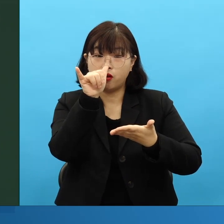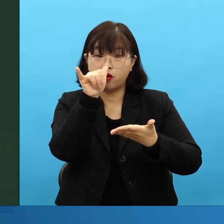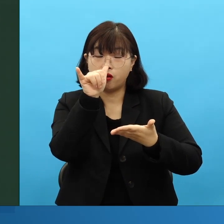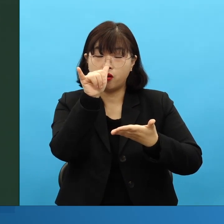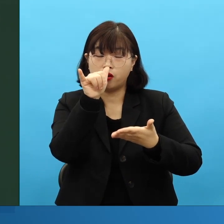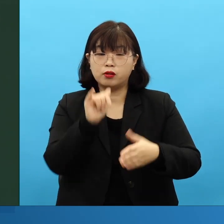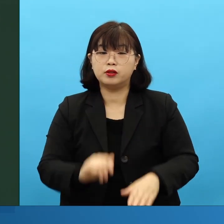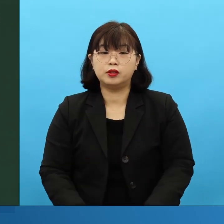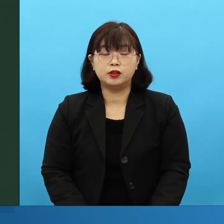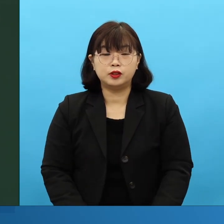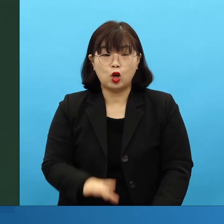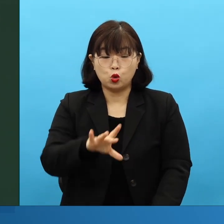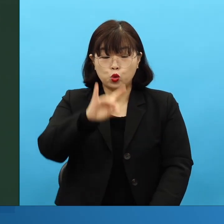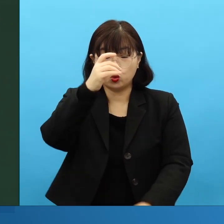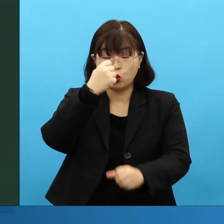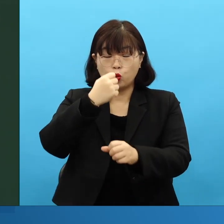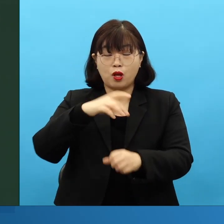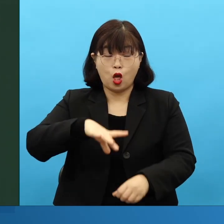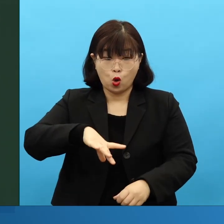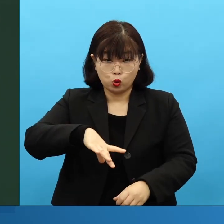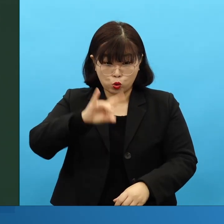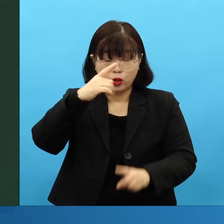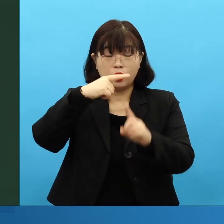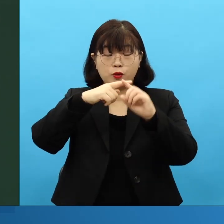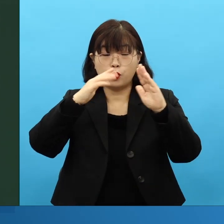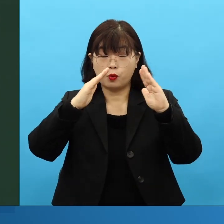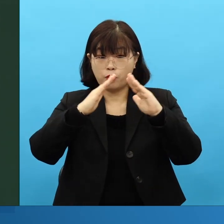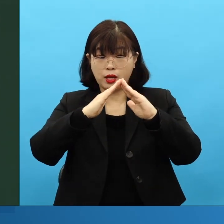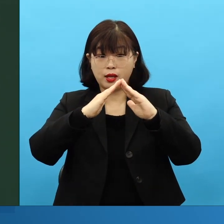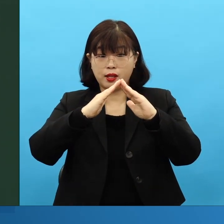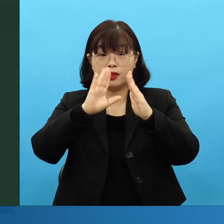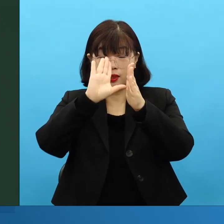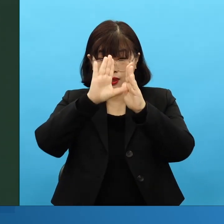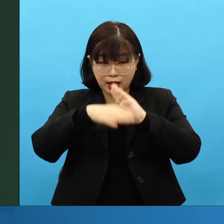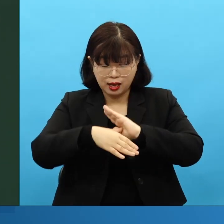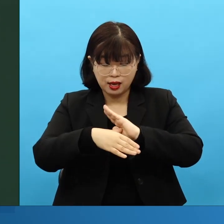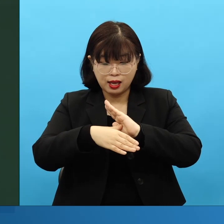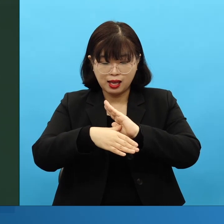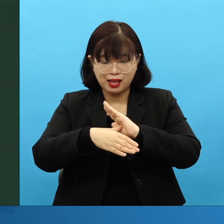초대교회도 보면, 그 사도들의 부인 이름이 나오는 데가 없어요.